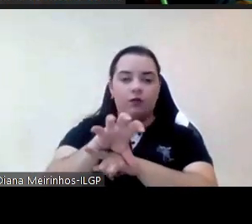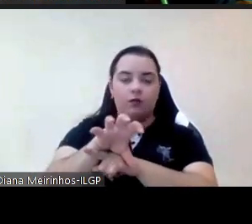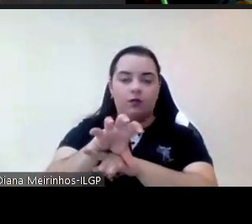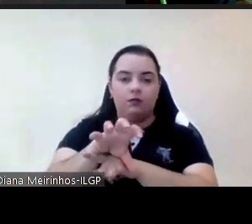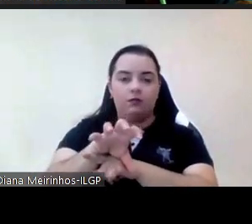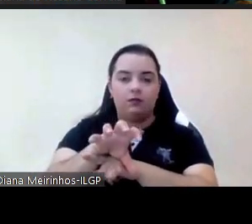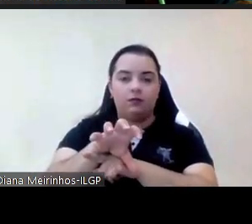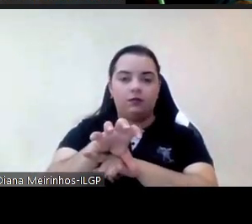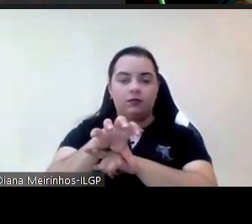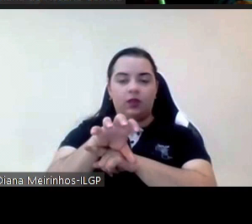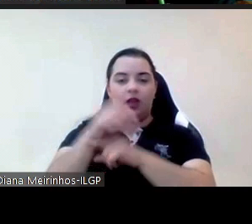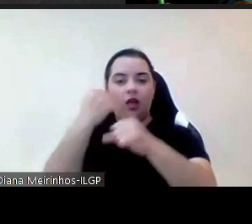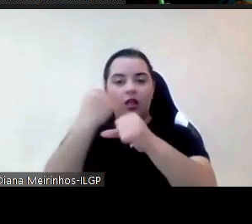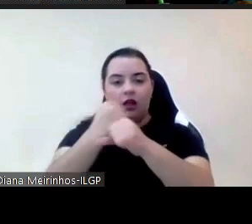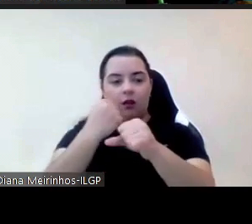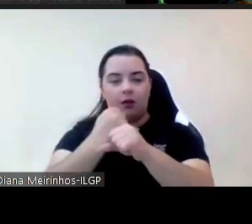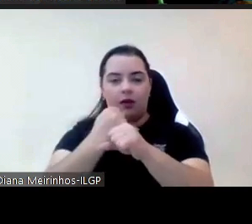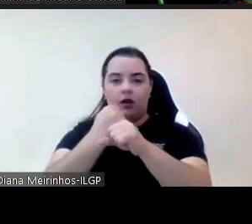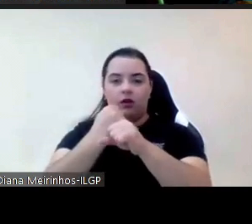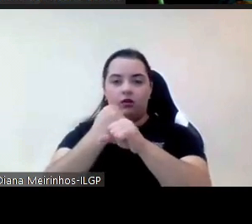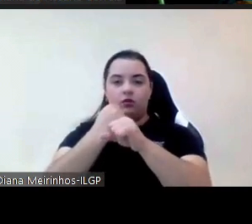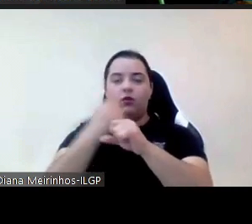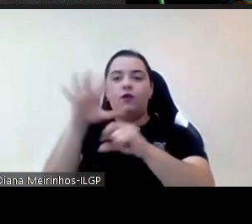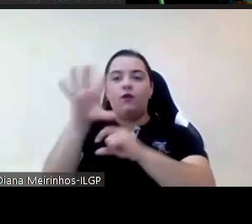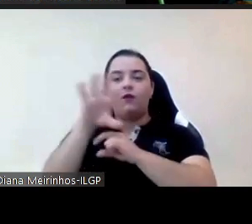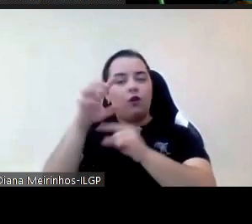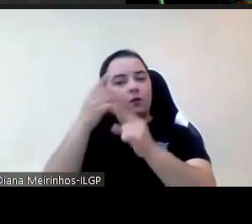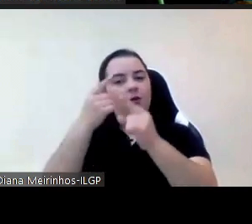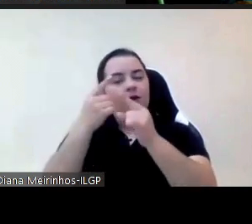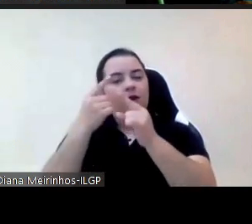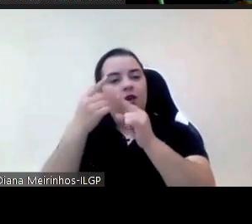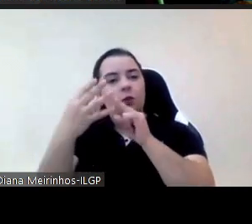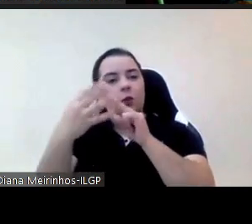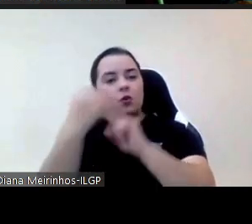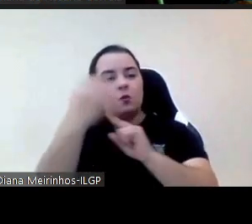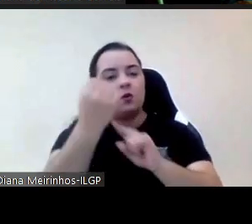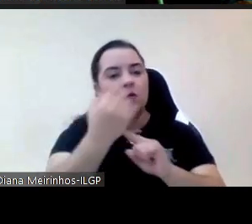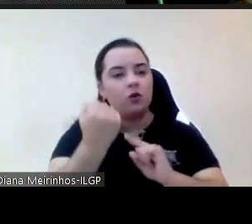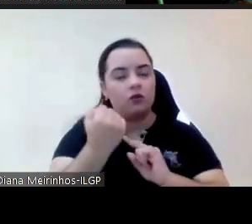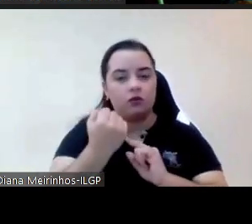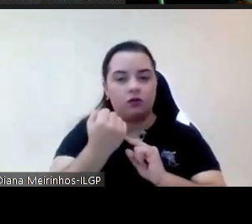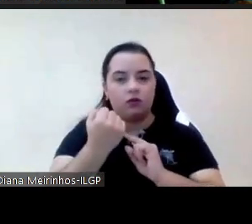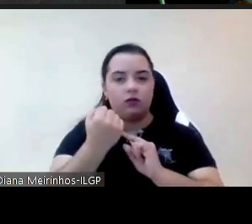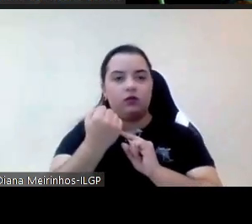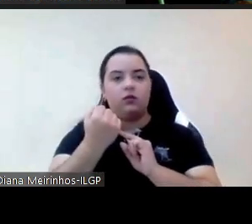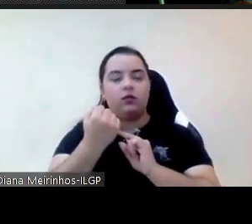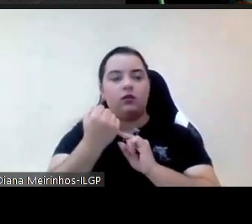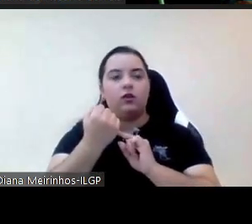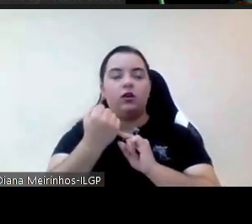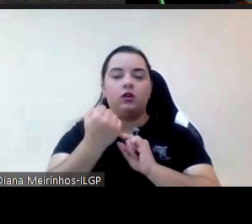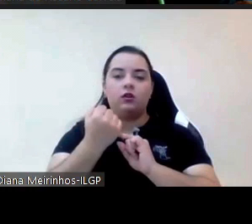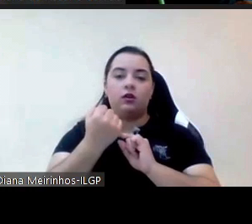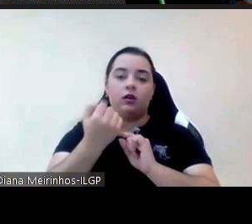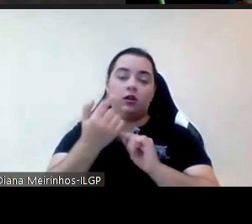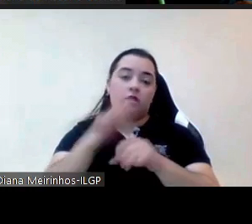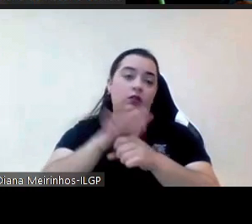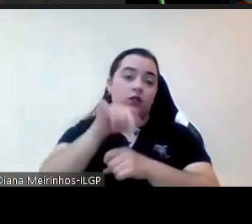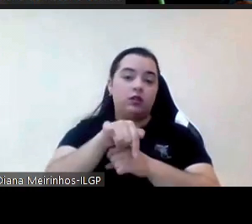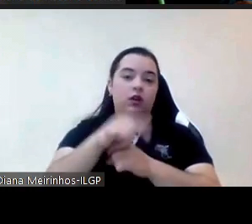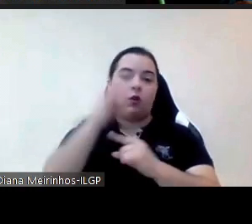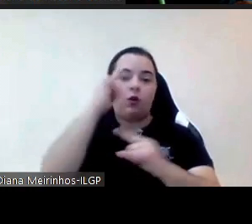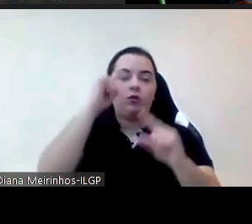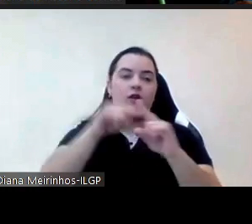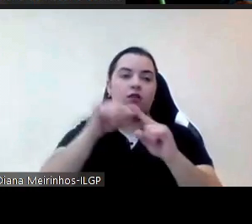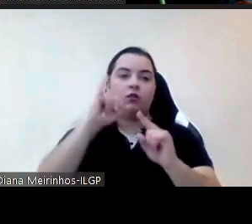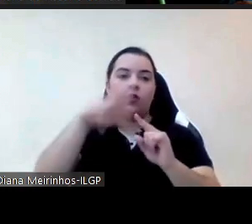de concretizar a missão neste caso a missão do INA que é a missão de capacitação e de formação uma palavra